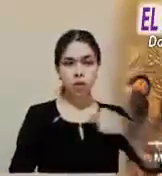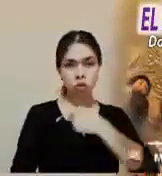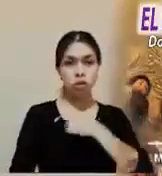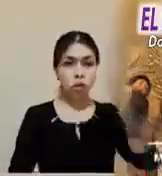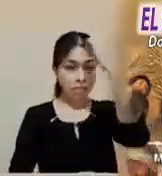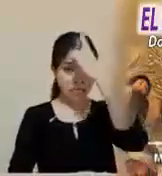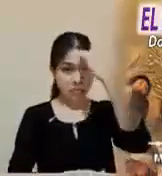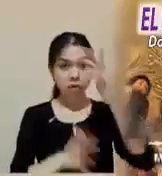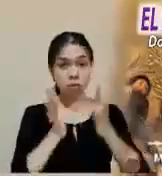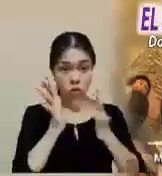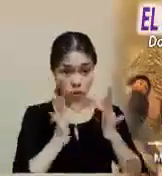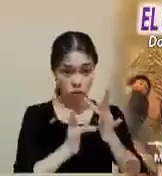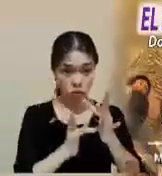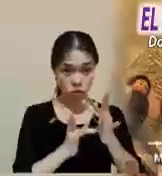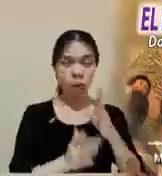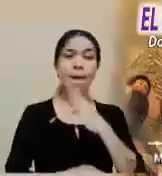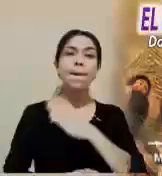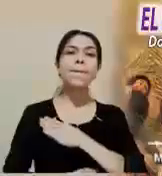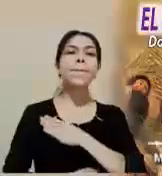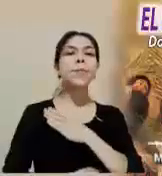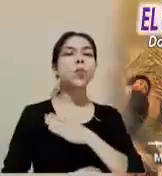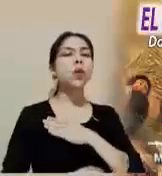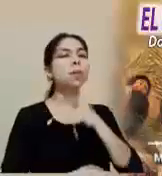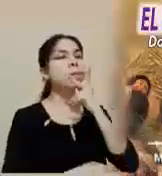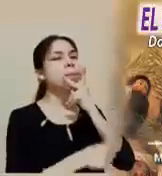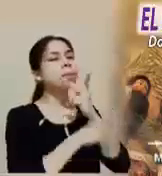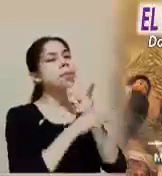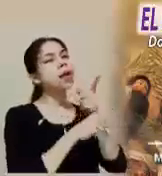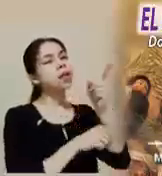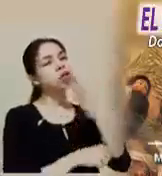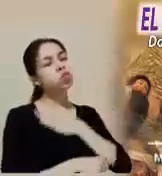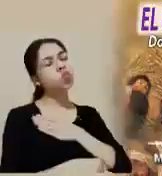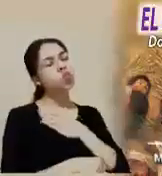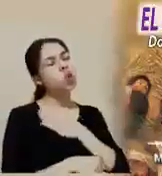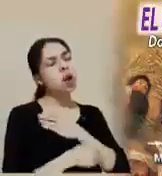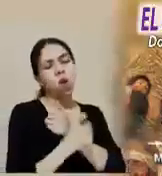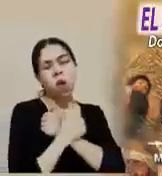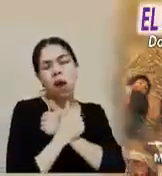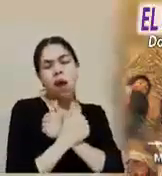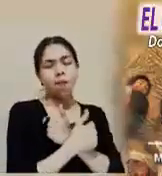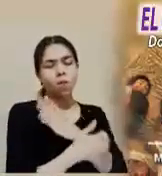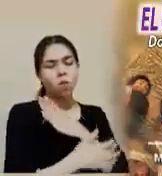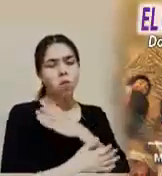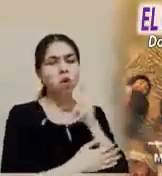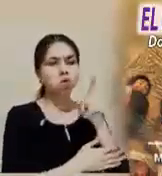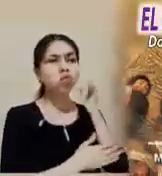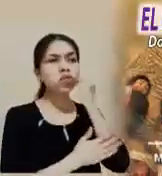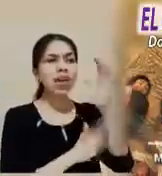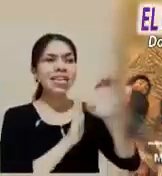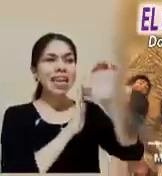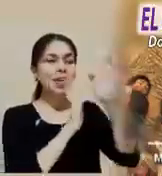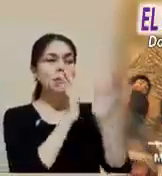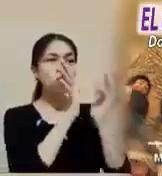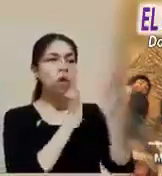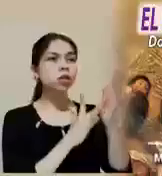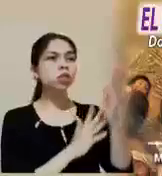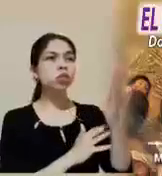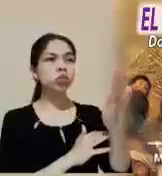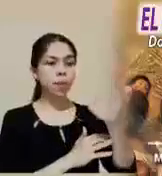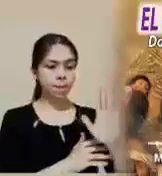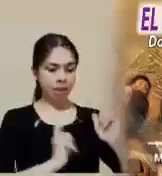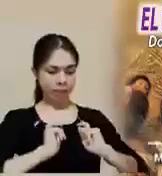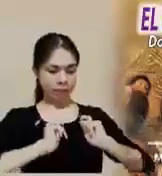Padre bueno, lleno de amor y de bondad, que has querido entregarnos como ejemplo de humildad a Cristo nuestro Salvador,